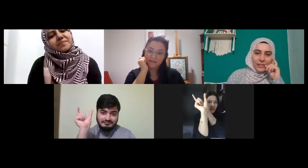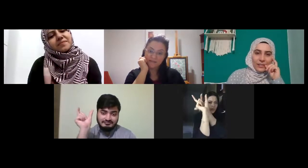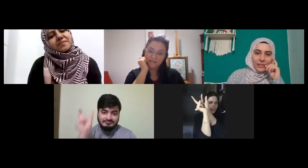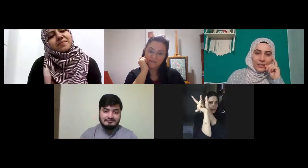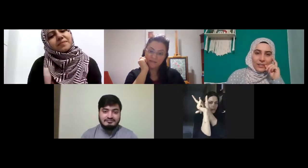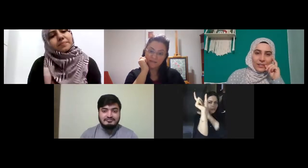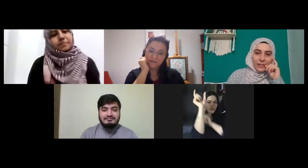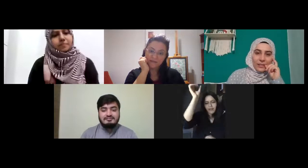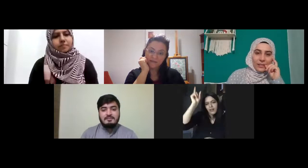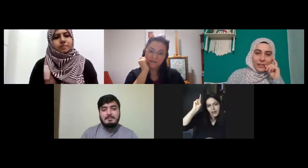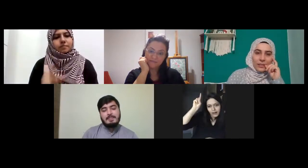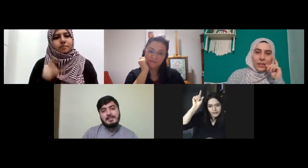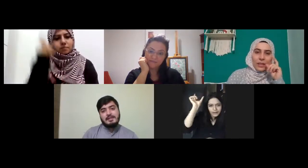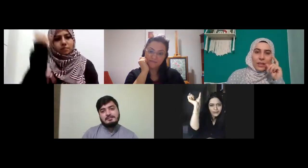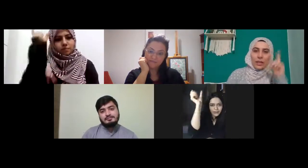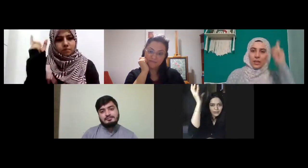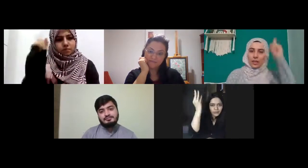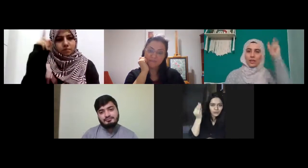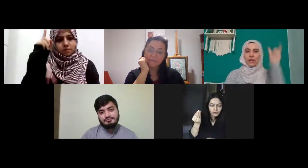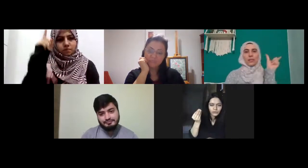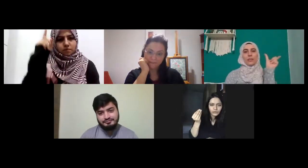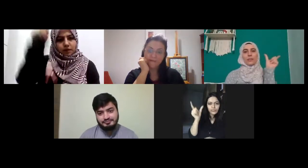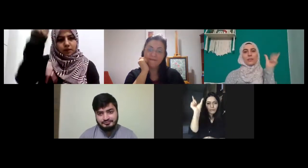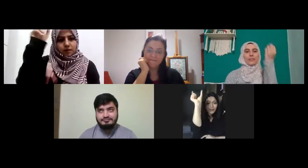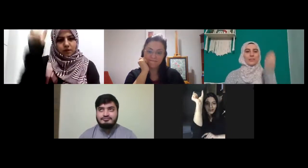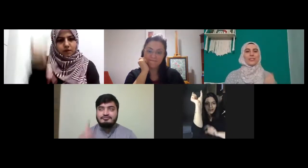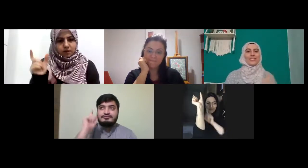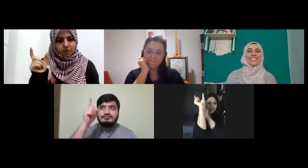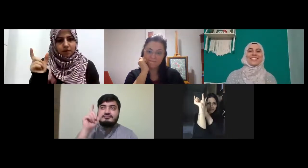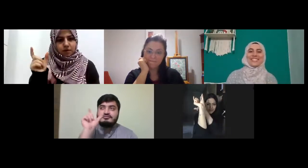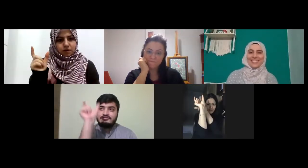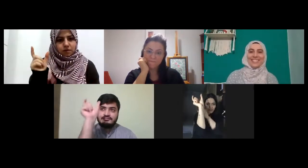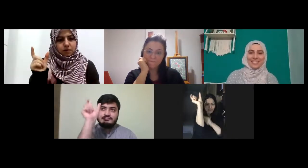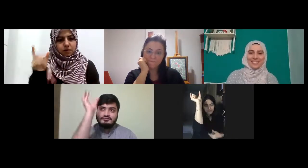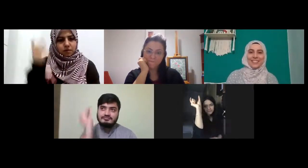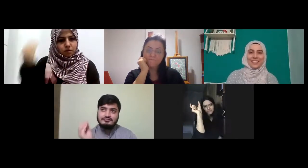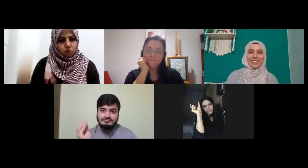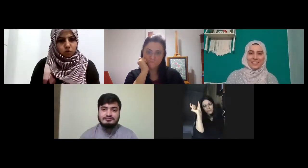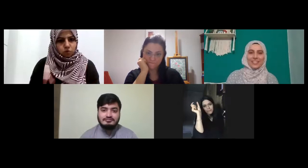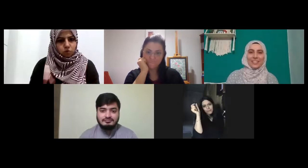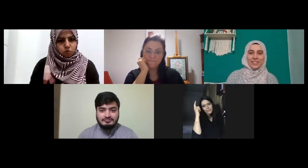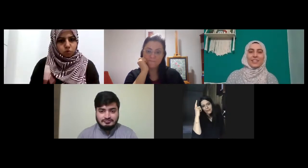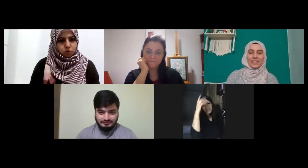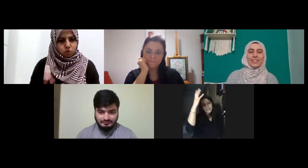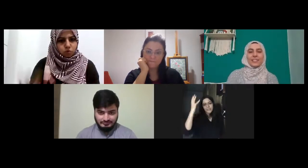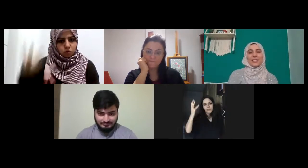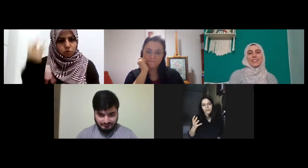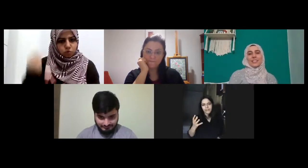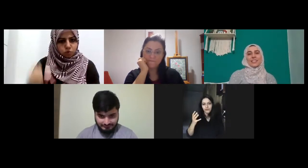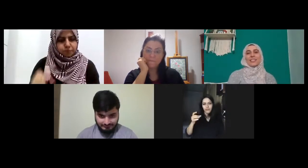böyle çizmiyorum Allah'a emanet oğlum bu e harfi aslında emanet oğlum bir kalıp ya kalıp cümle